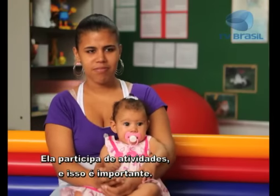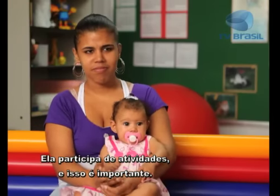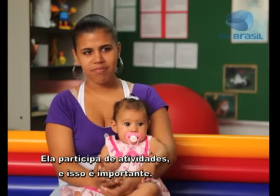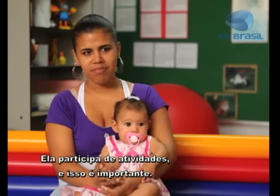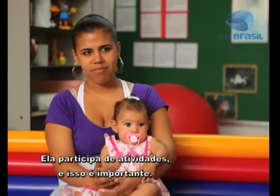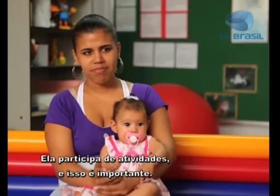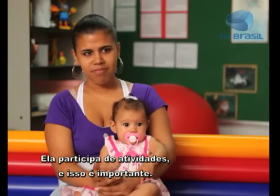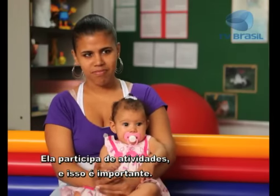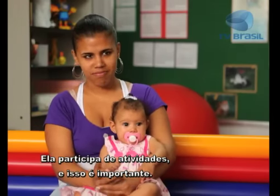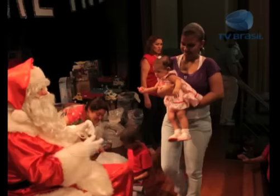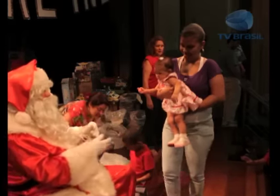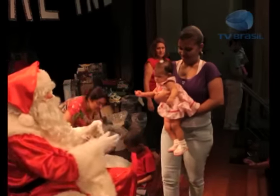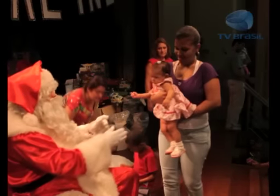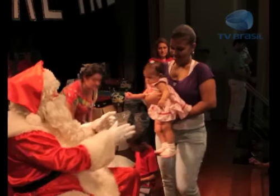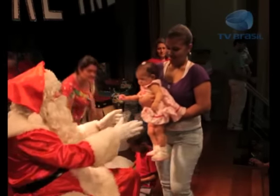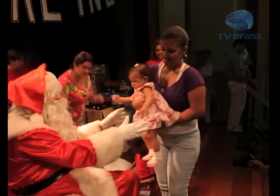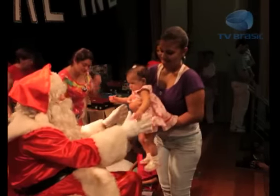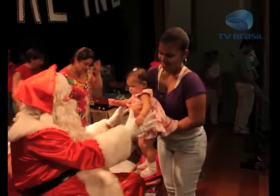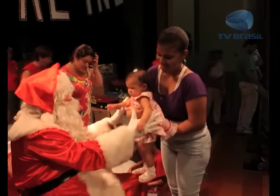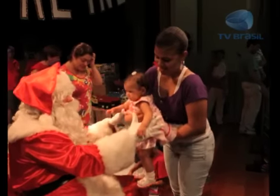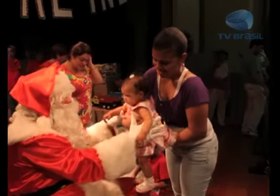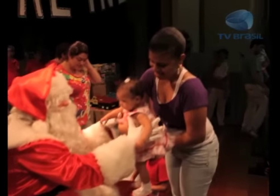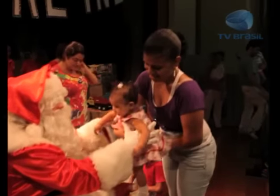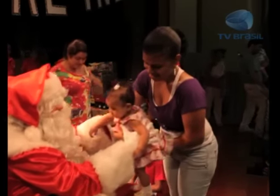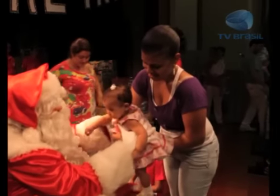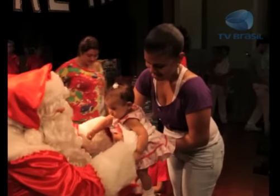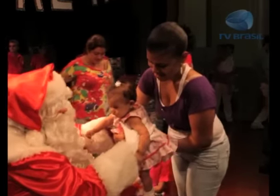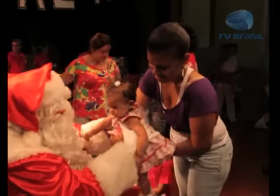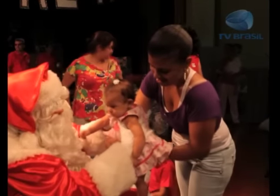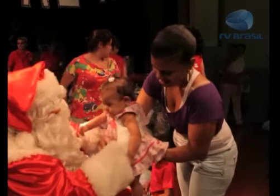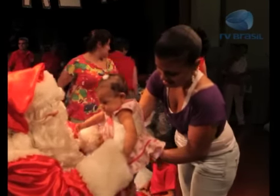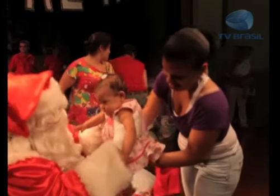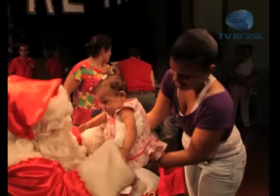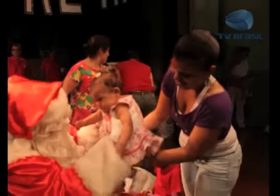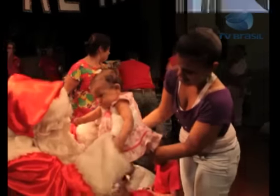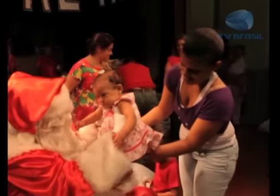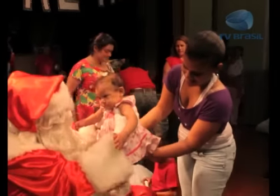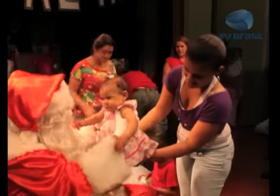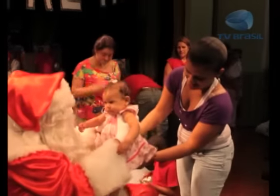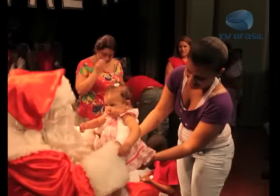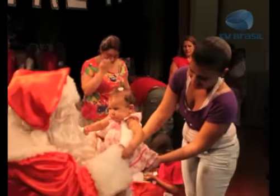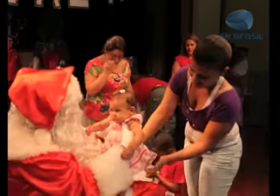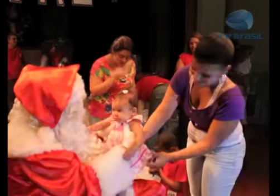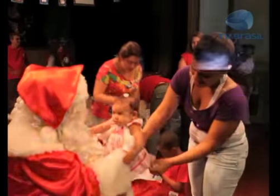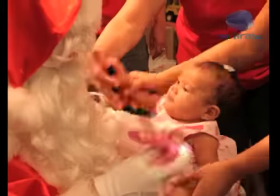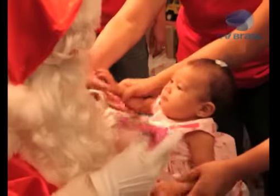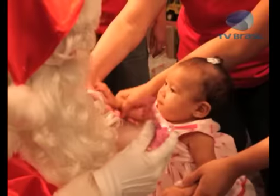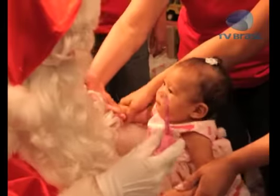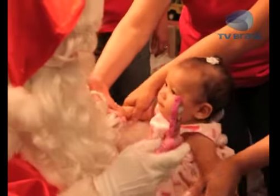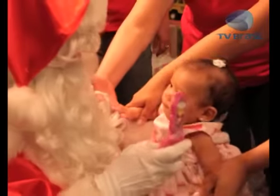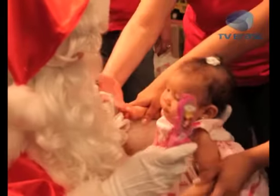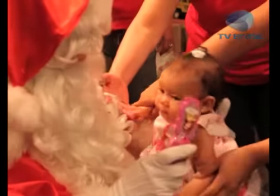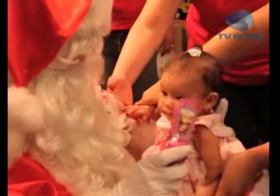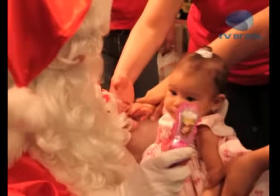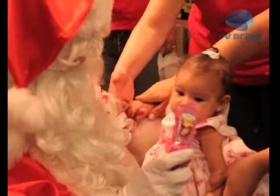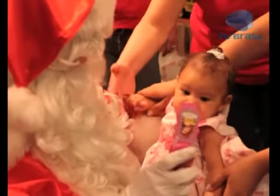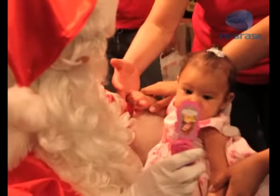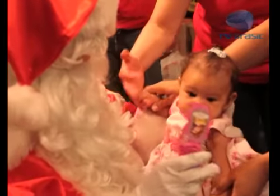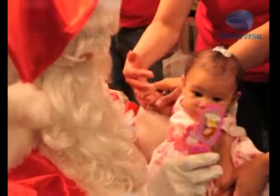importante isso. No palco, Regiane leva Emanuele ao encontro do Papai Noel, que a apresenteia com o celular de